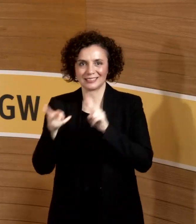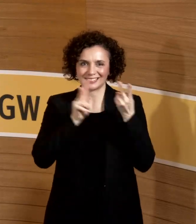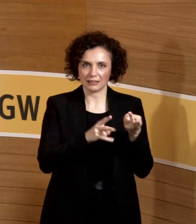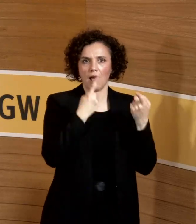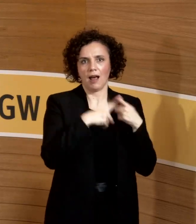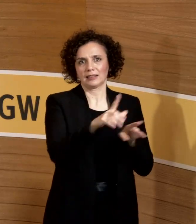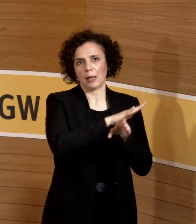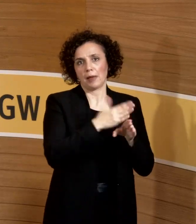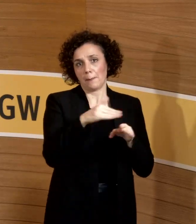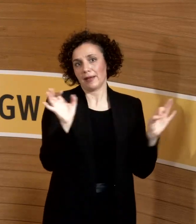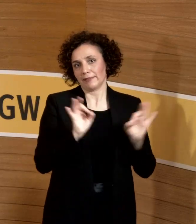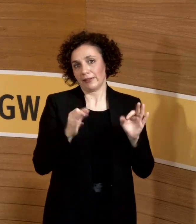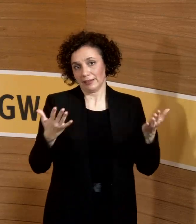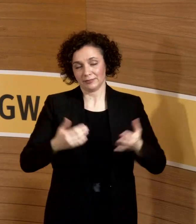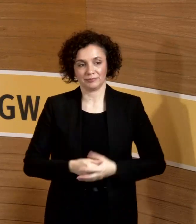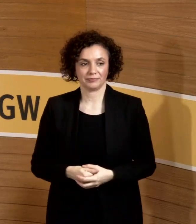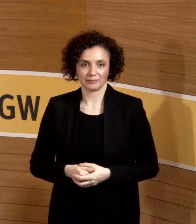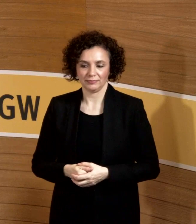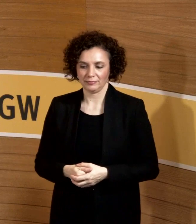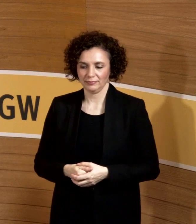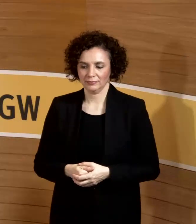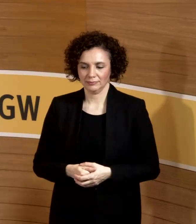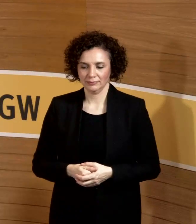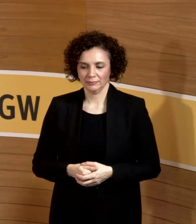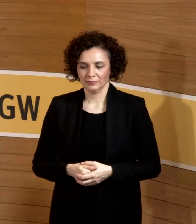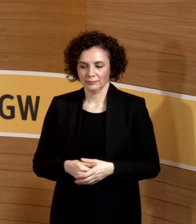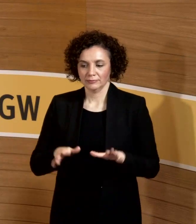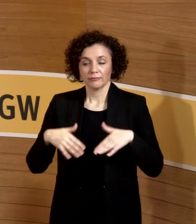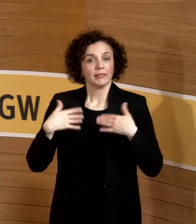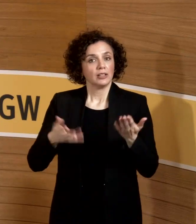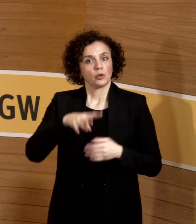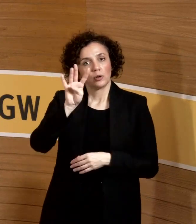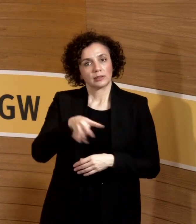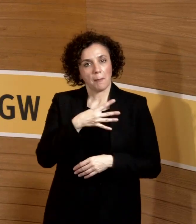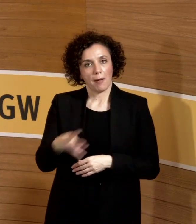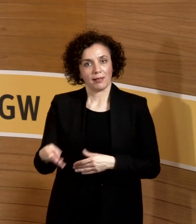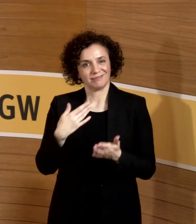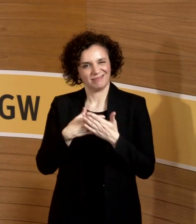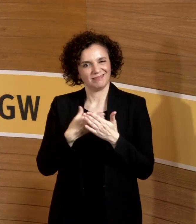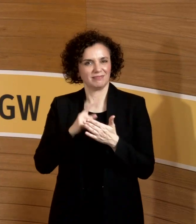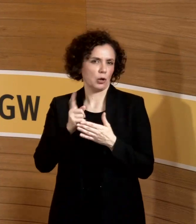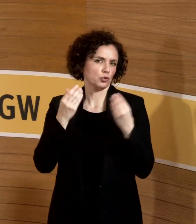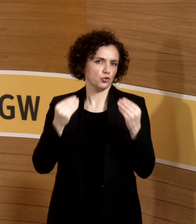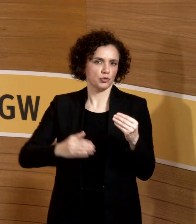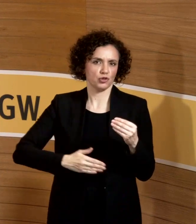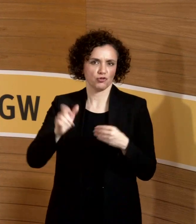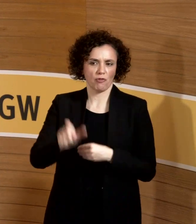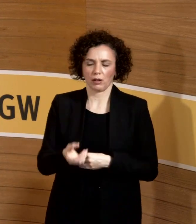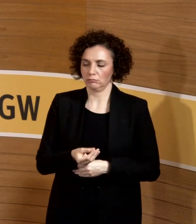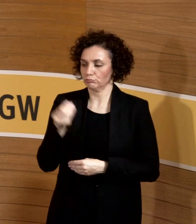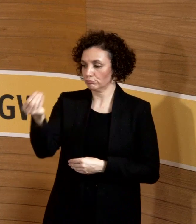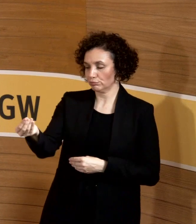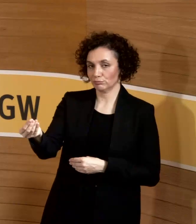Mal gucken. Das ist dann diese Tabelle, die dann im Anhang auch noch von uns an die Schwangere rausgegeben wird, in der